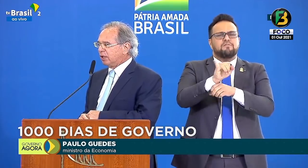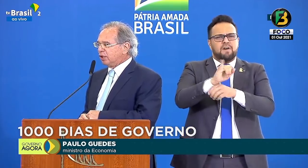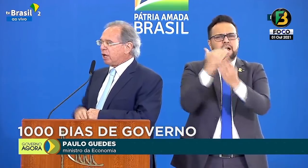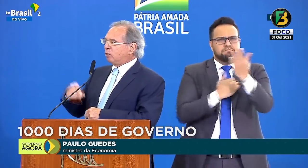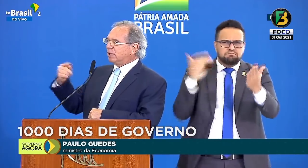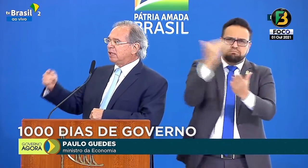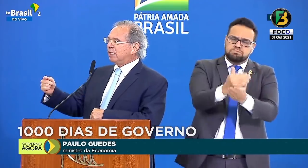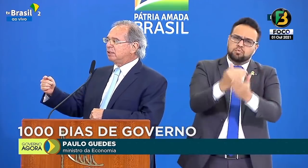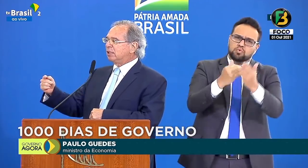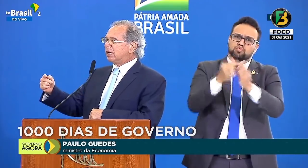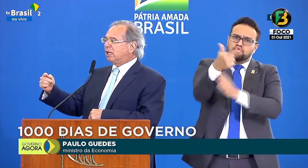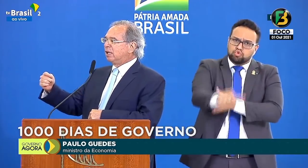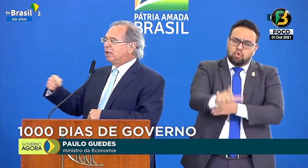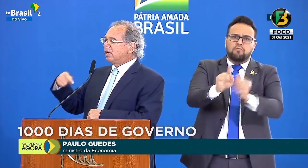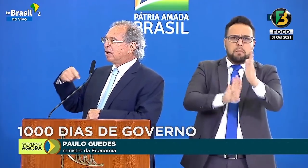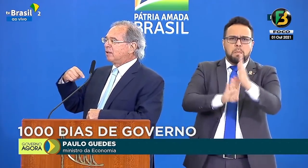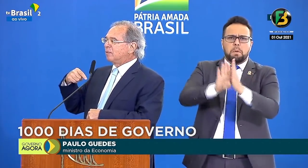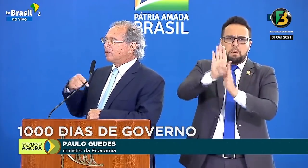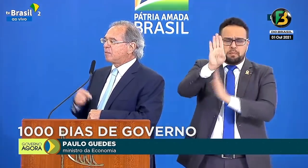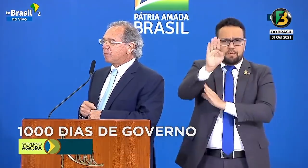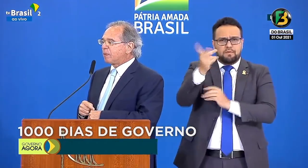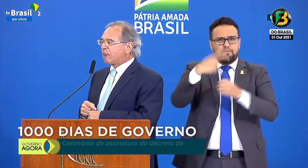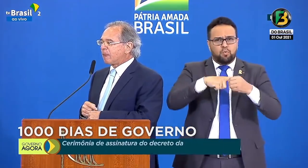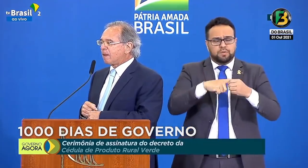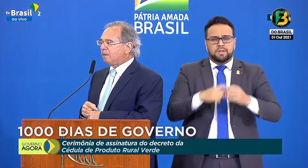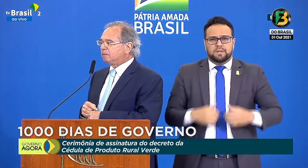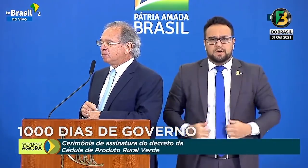novo. E já começaram a dizer que...